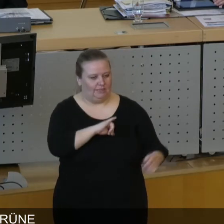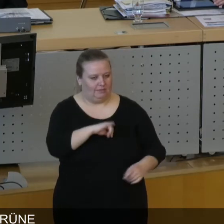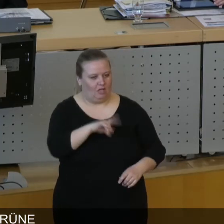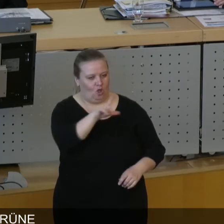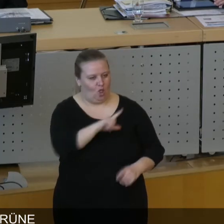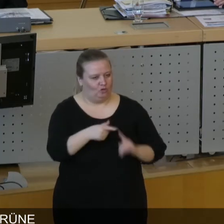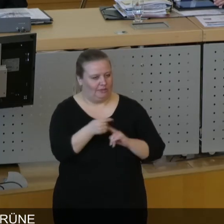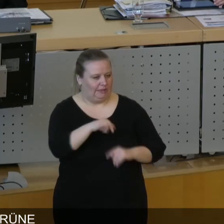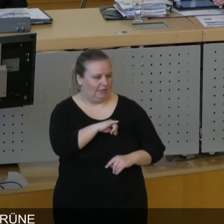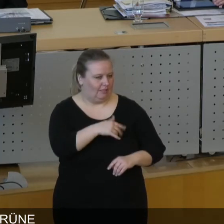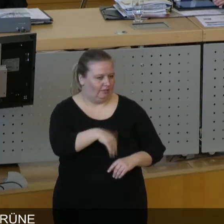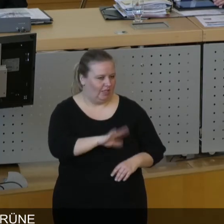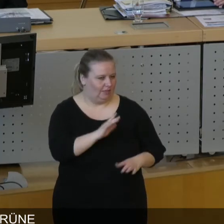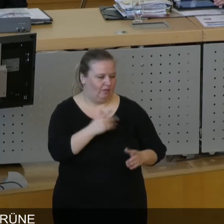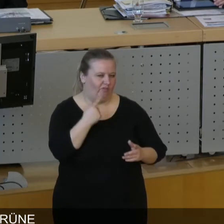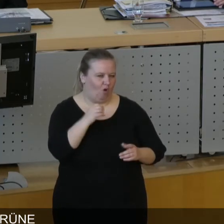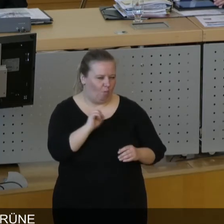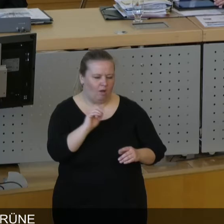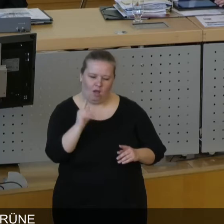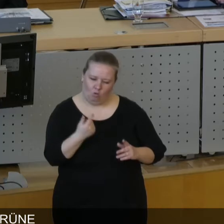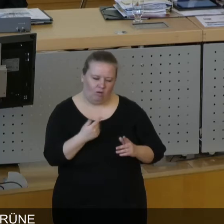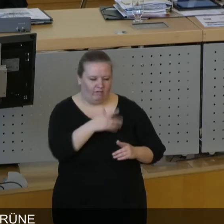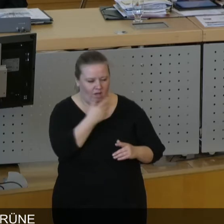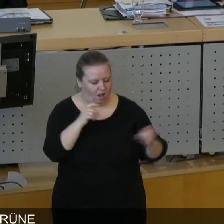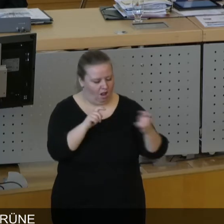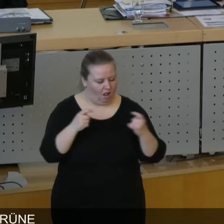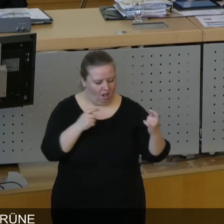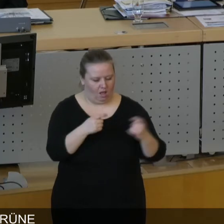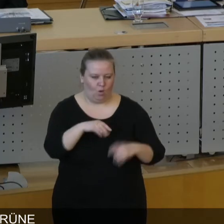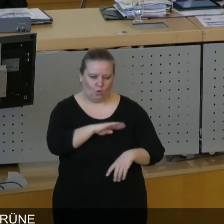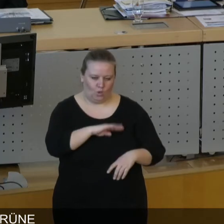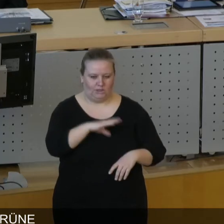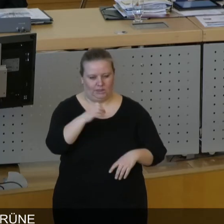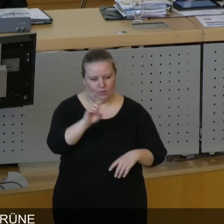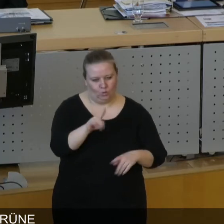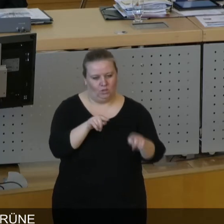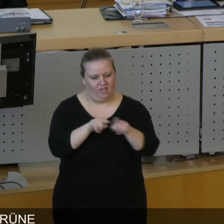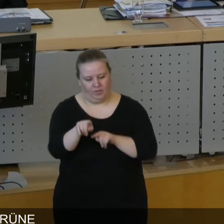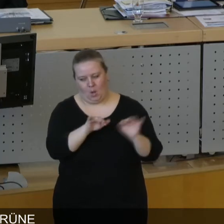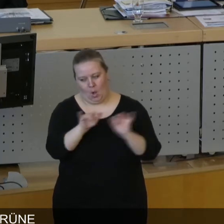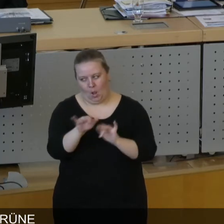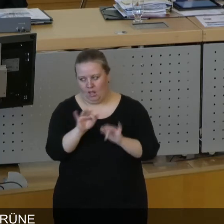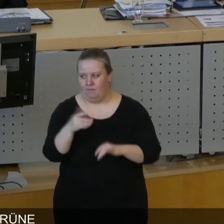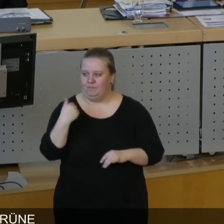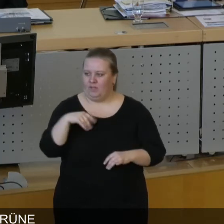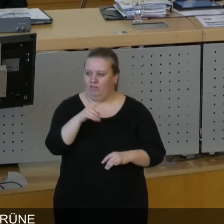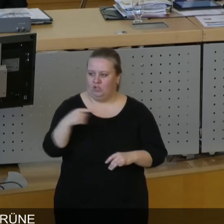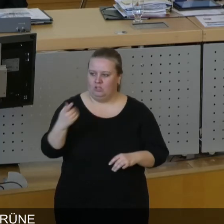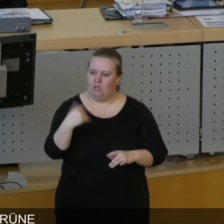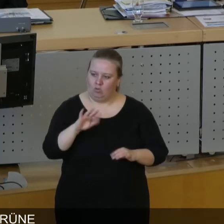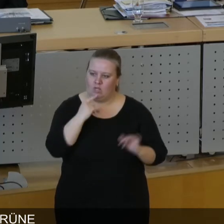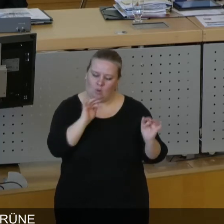Loschwitz sehr spannend. Da haben wir nämlich dann wirklich nach einer ganzen Weile auch die Kollegen von der CDU und von der FDP, Herr Vosnitzer war das,